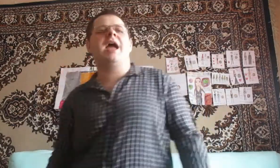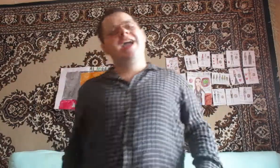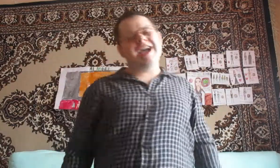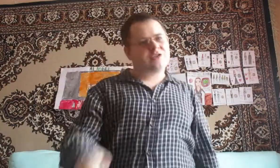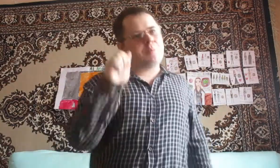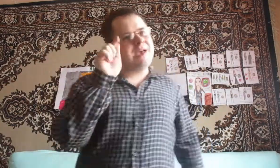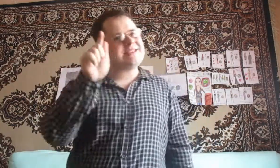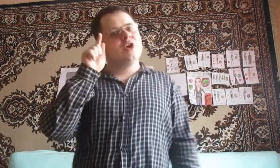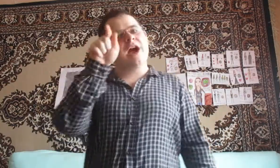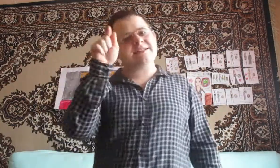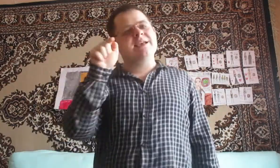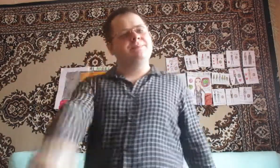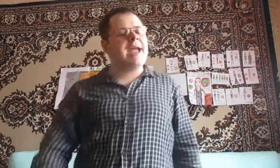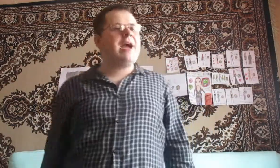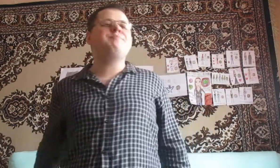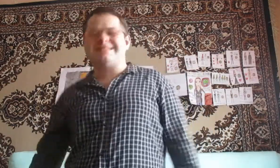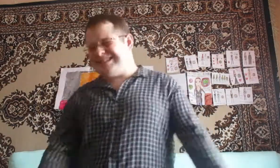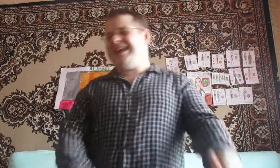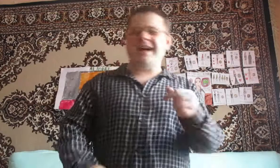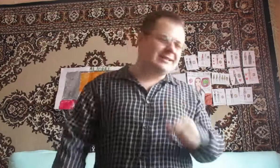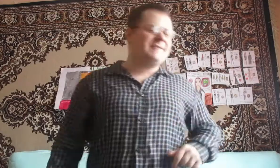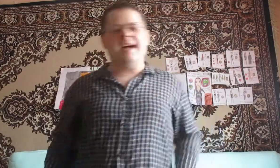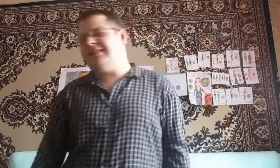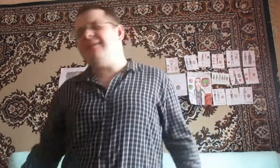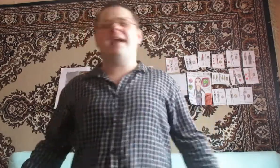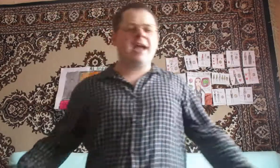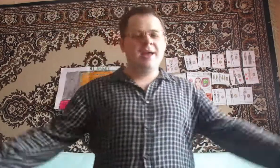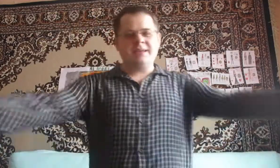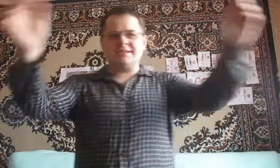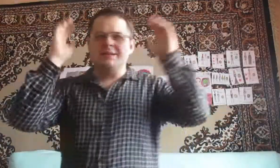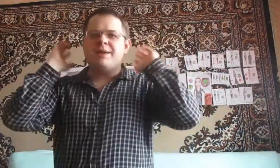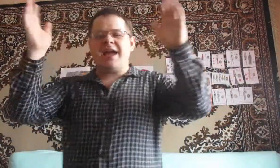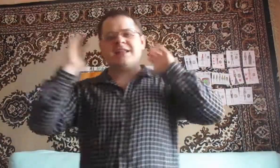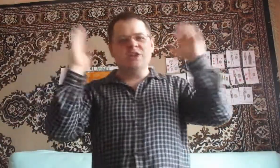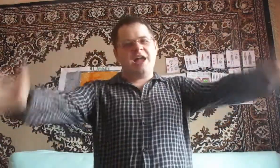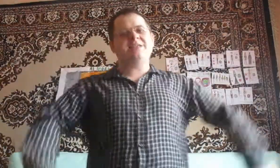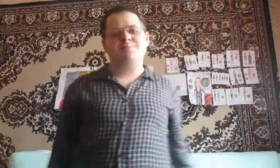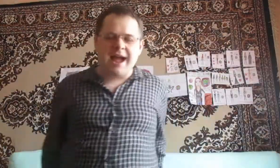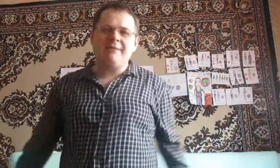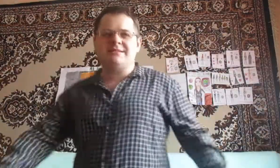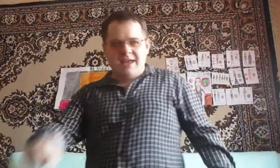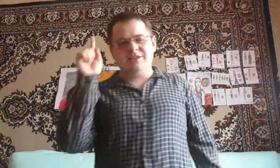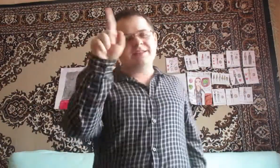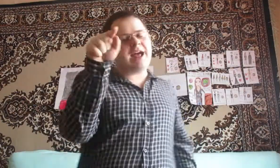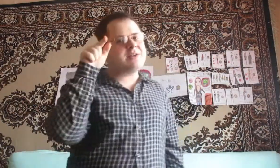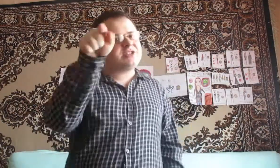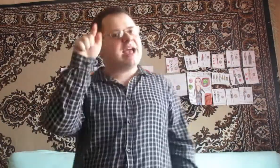Эту песню о тебе постоянно в голове Мне теперь одно не справится, ты нравишься